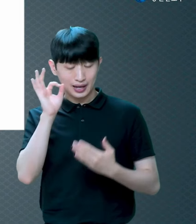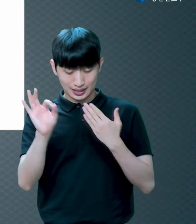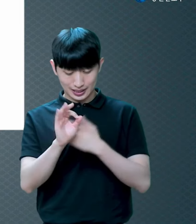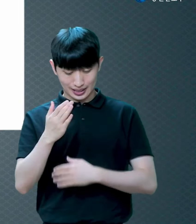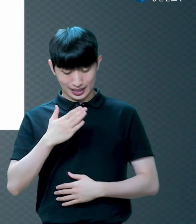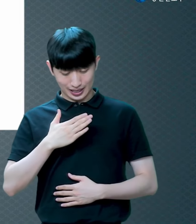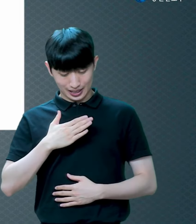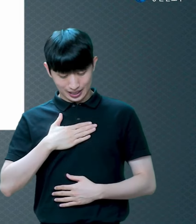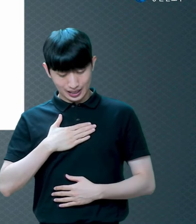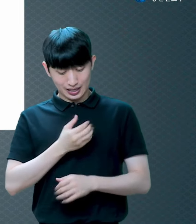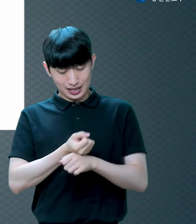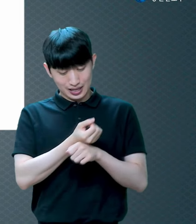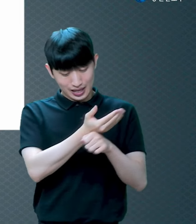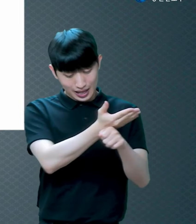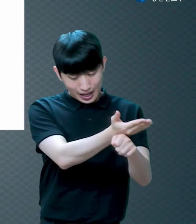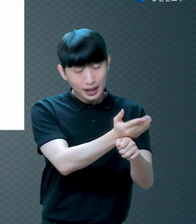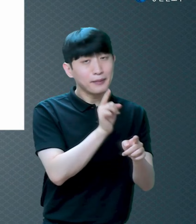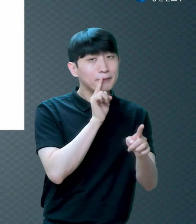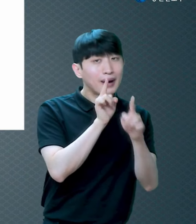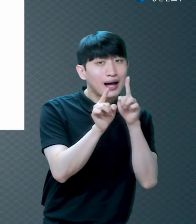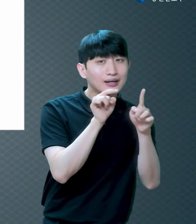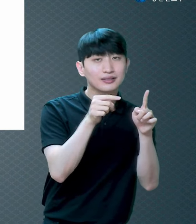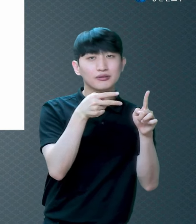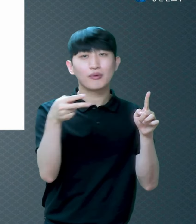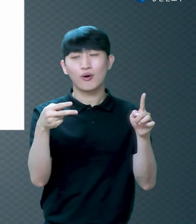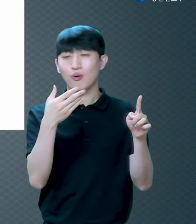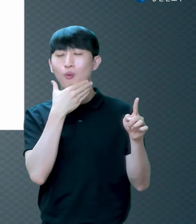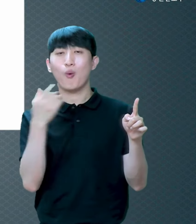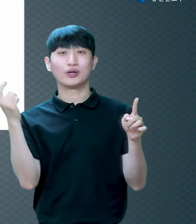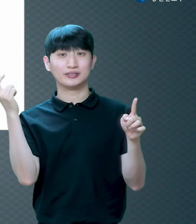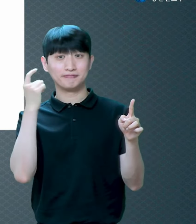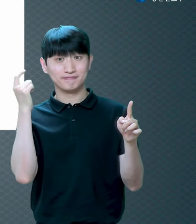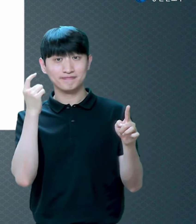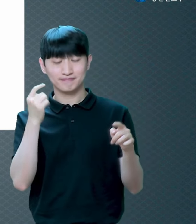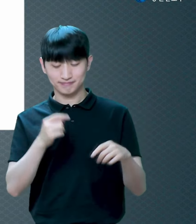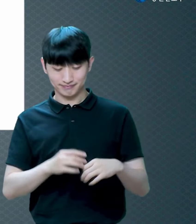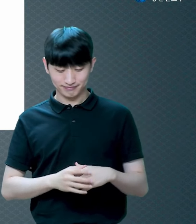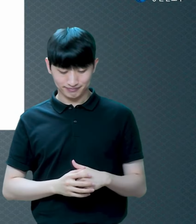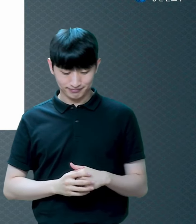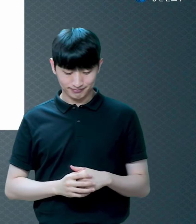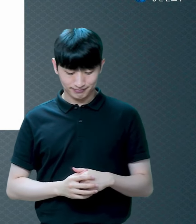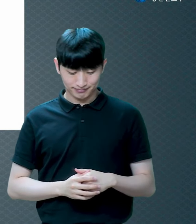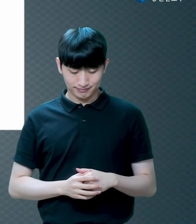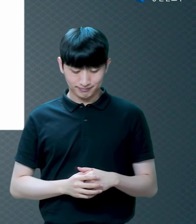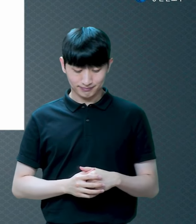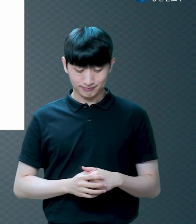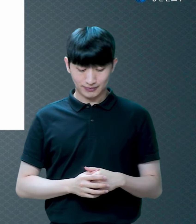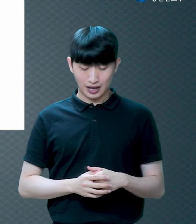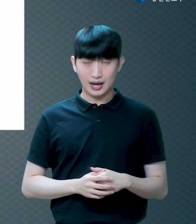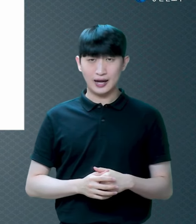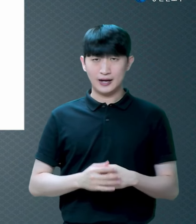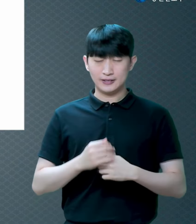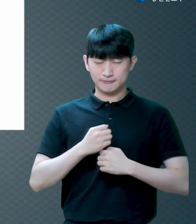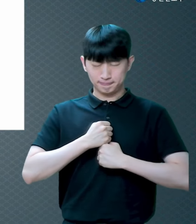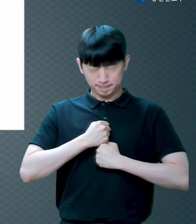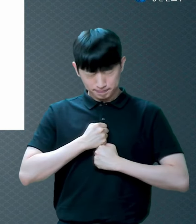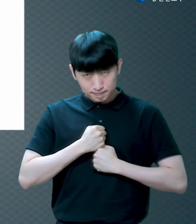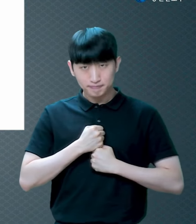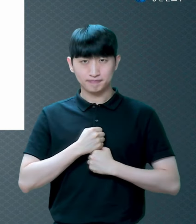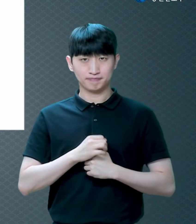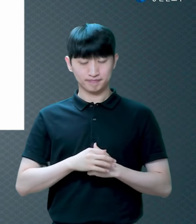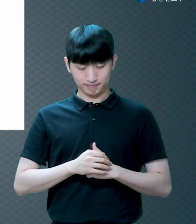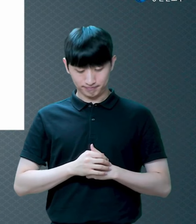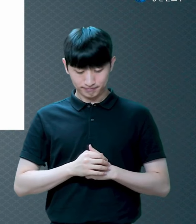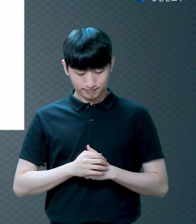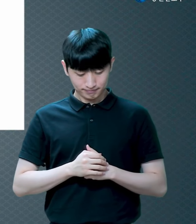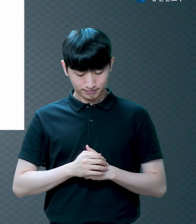전한 그 말 은 뭐가 되죠 보금이 되는 겁니다 보금을 굳게 지키고